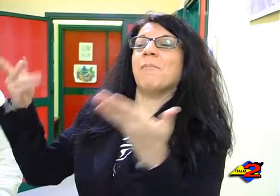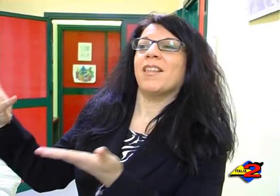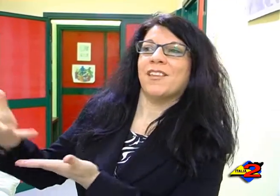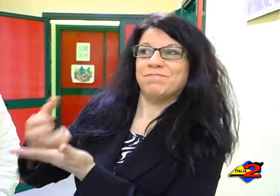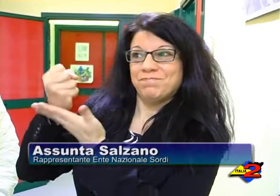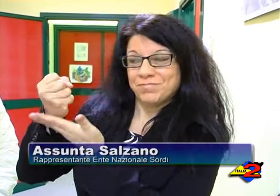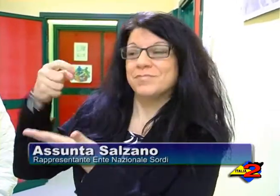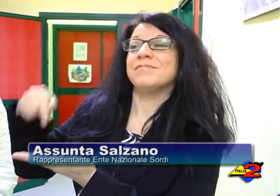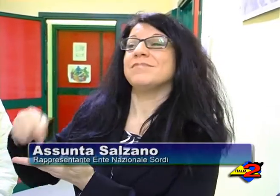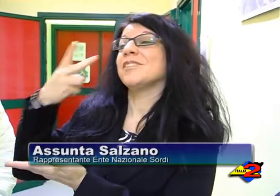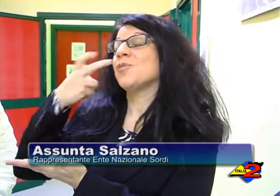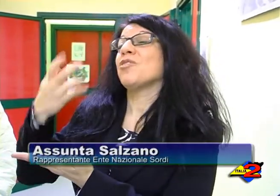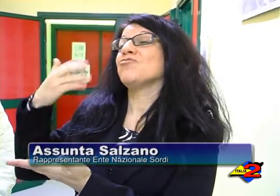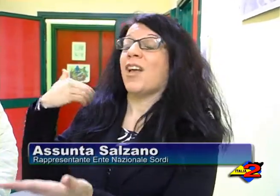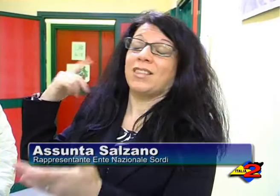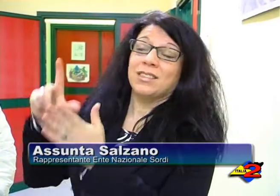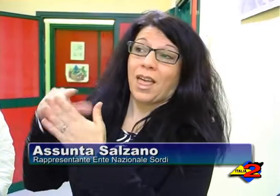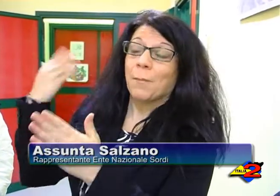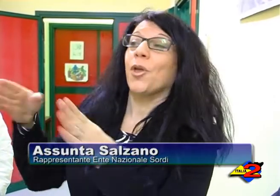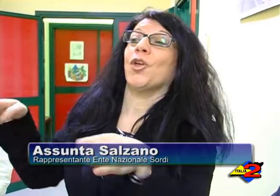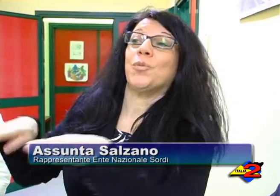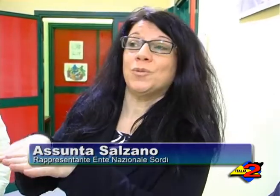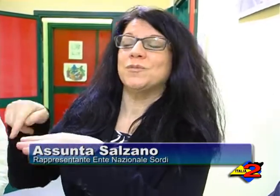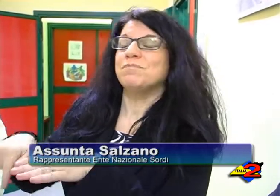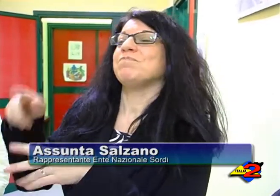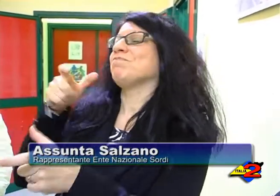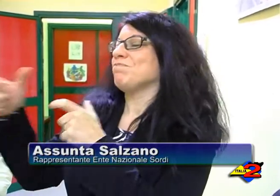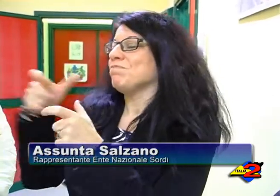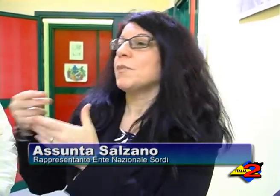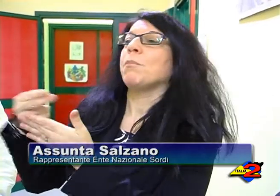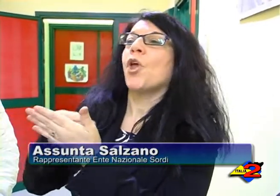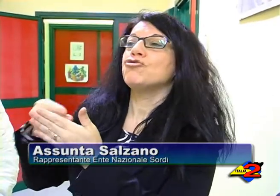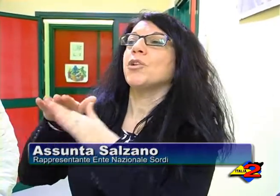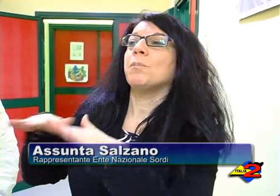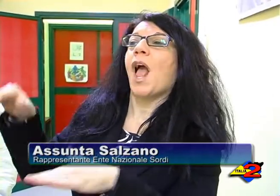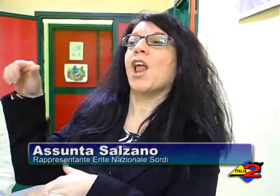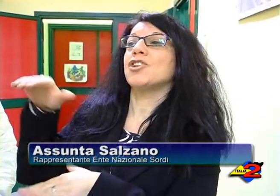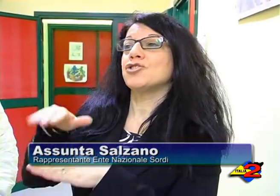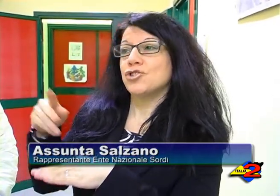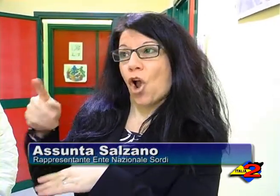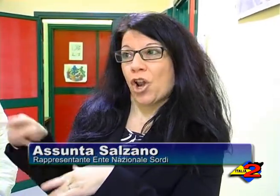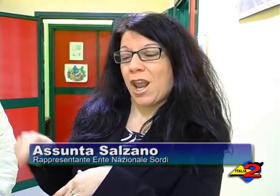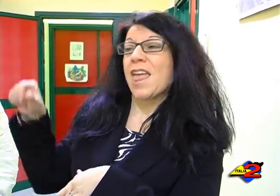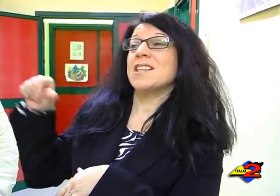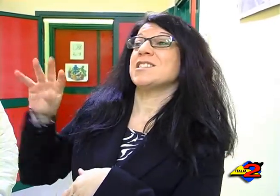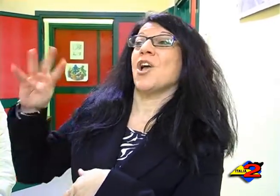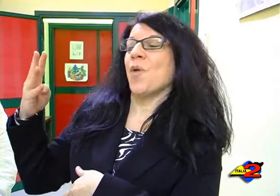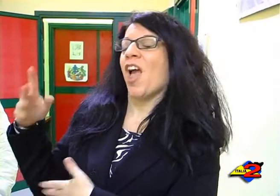riapertura dello sportello LIS del Vallo di Diano che è stato chiuso due anni fa. Grazie al dottor